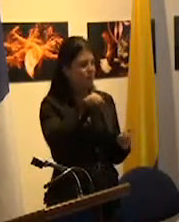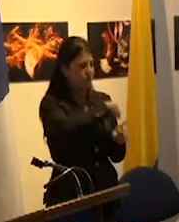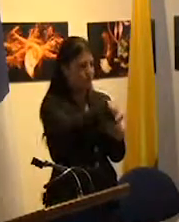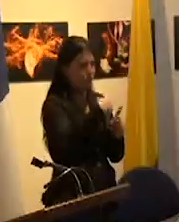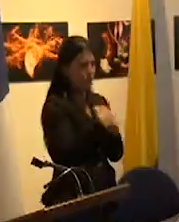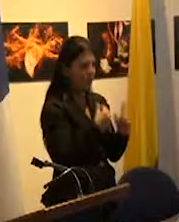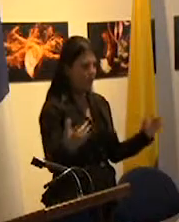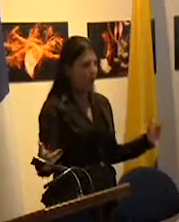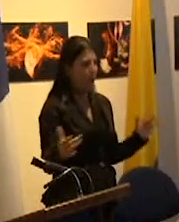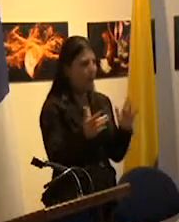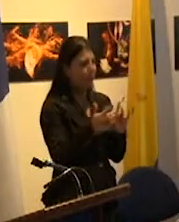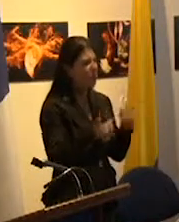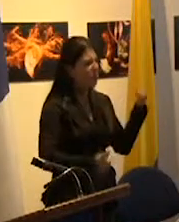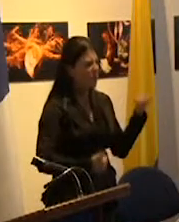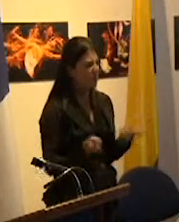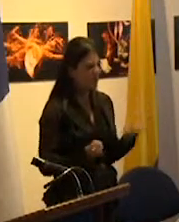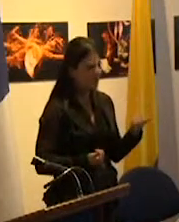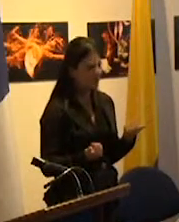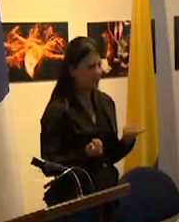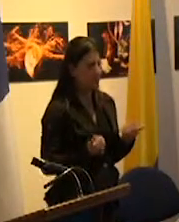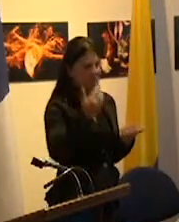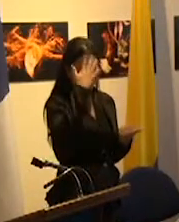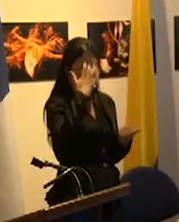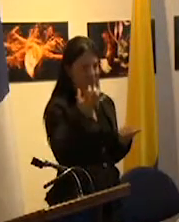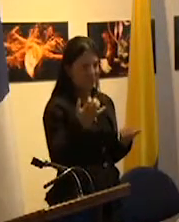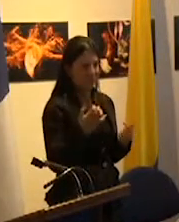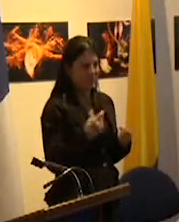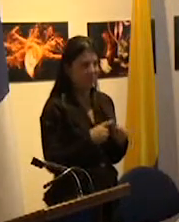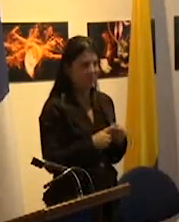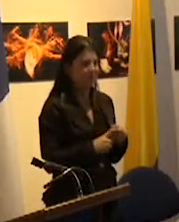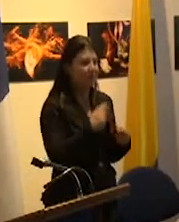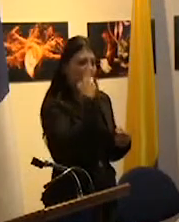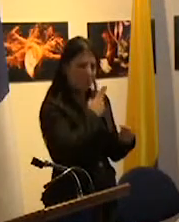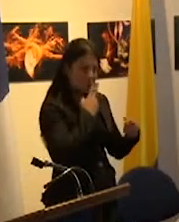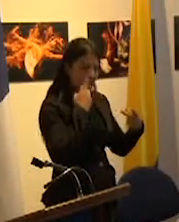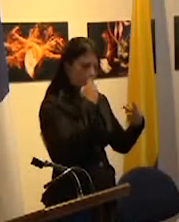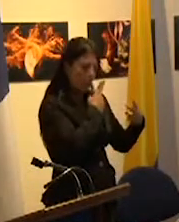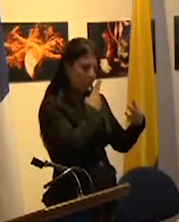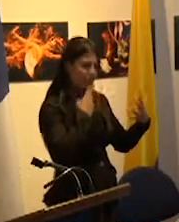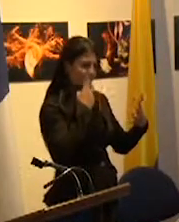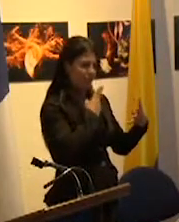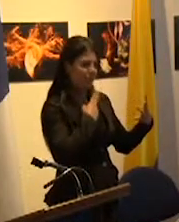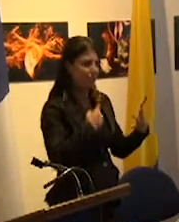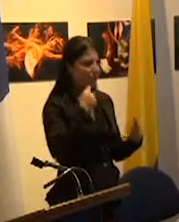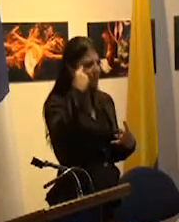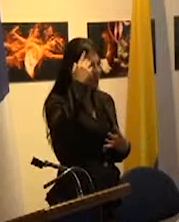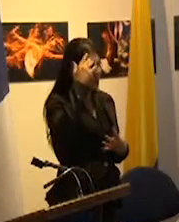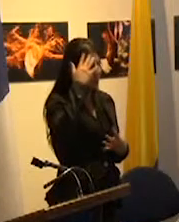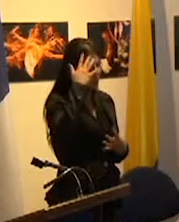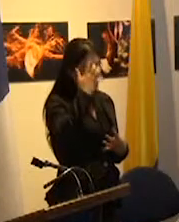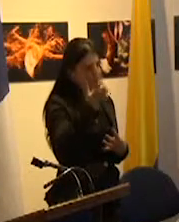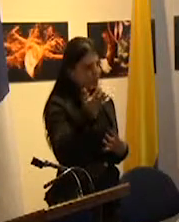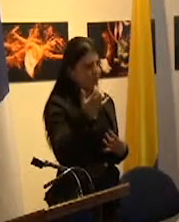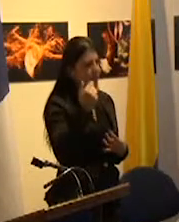social misma ya que remite a una paridad de compromiso en la sociedad pensada como un todo